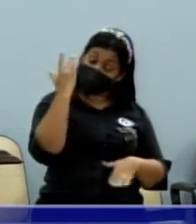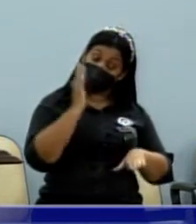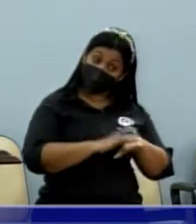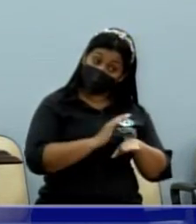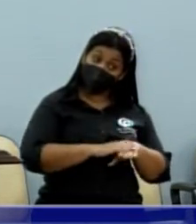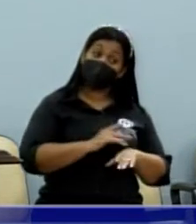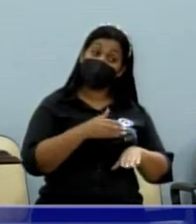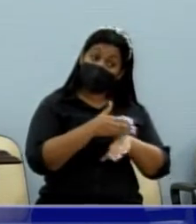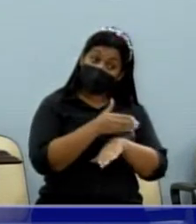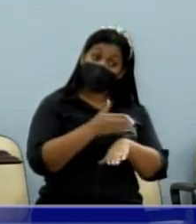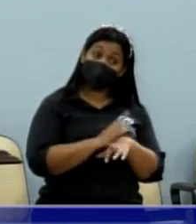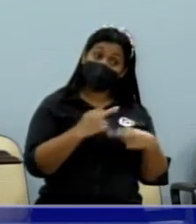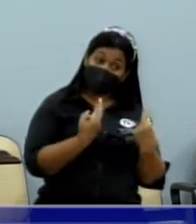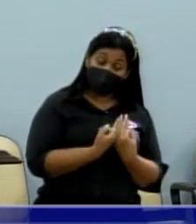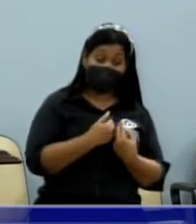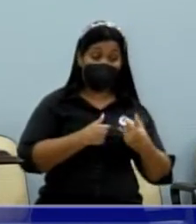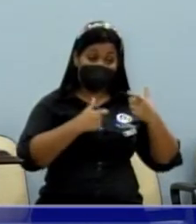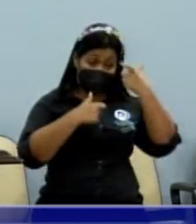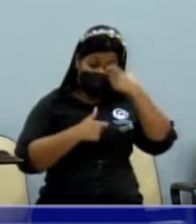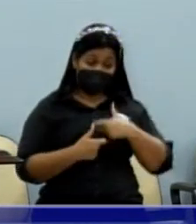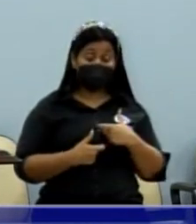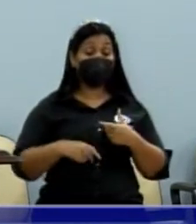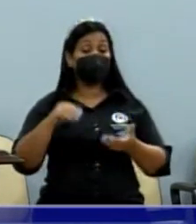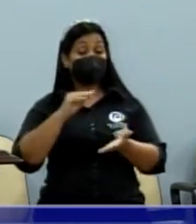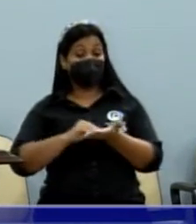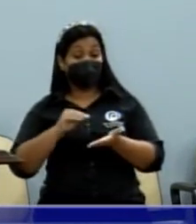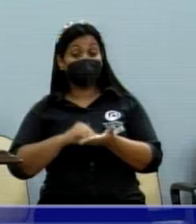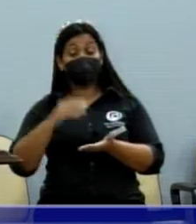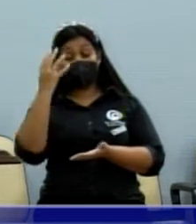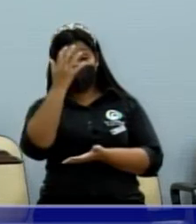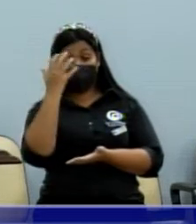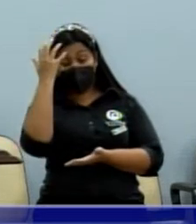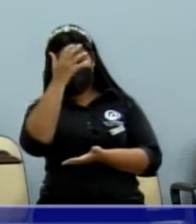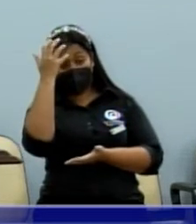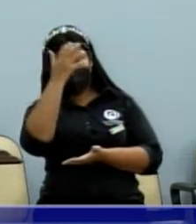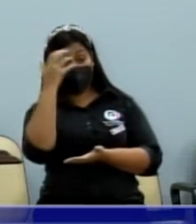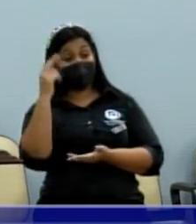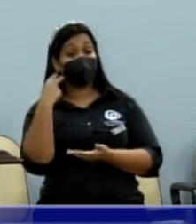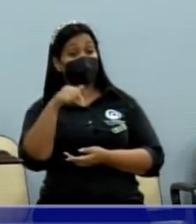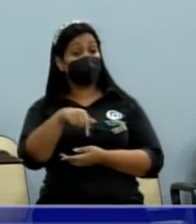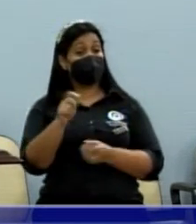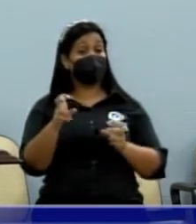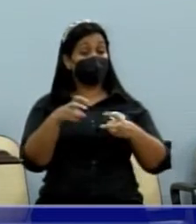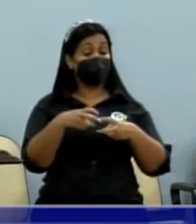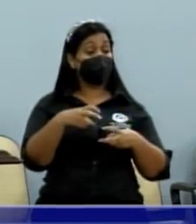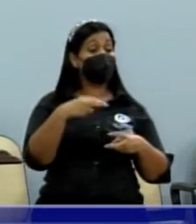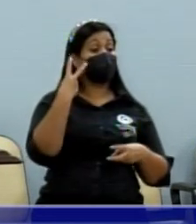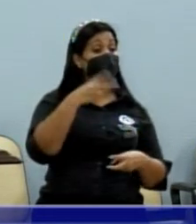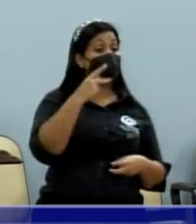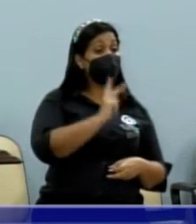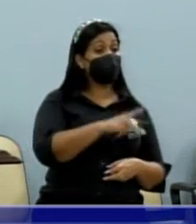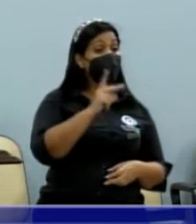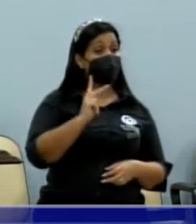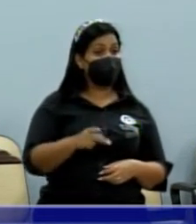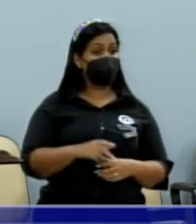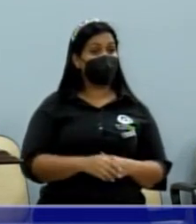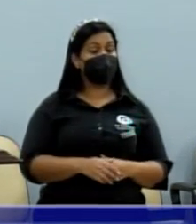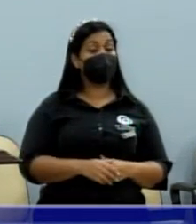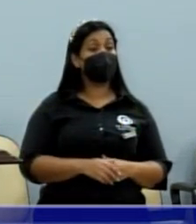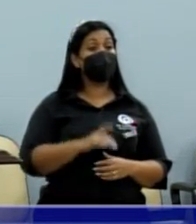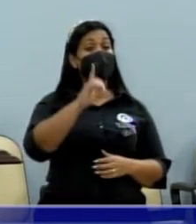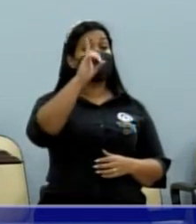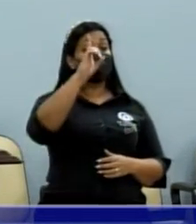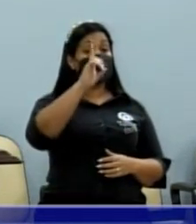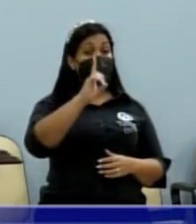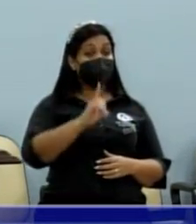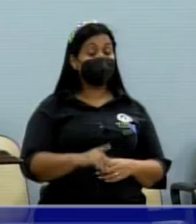reunião. Esteve na reunião eu, o secretário Fábio Marcondes, vereador dessa casa, vereador Renato, e os diretores